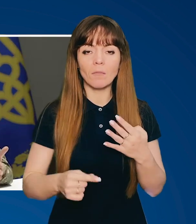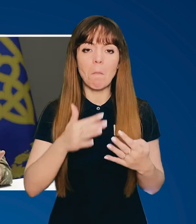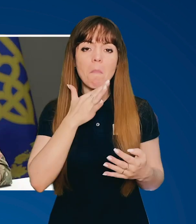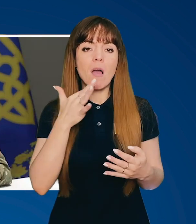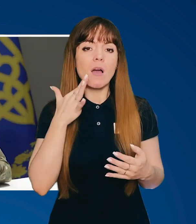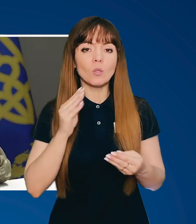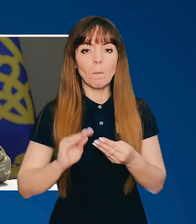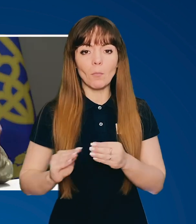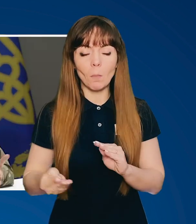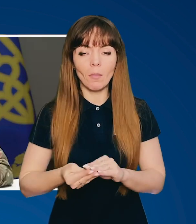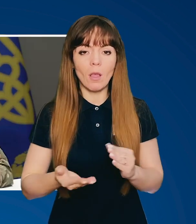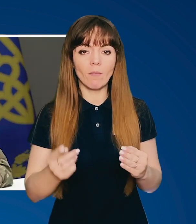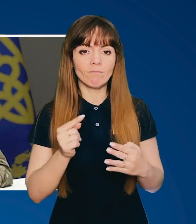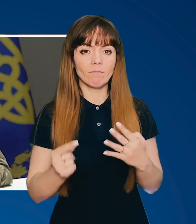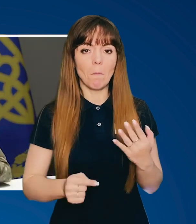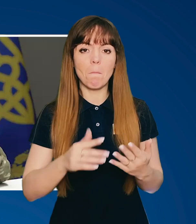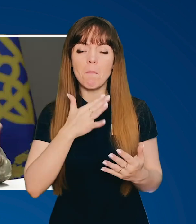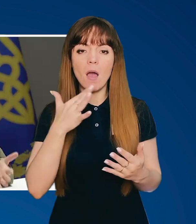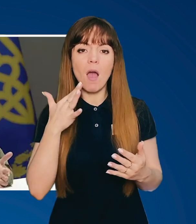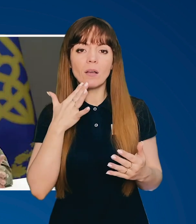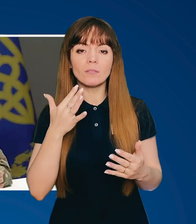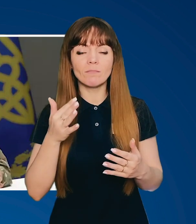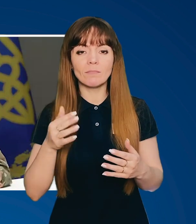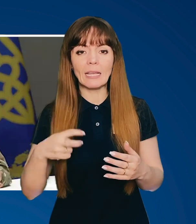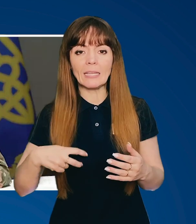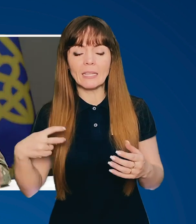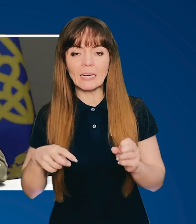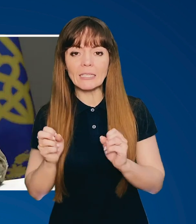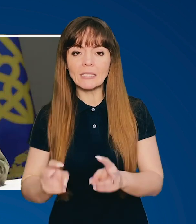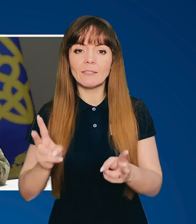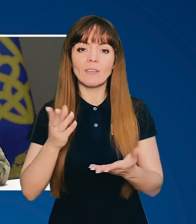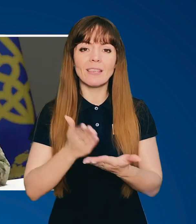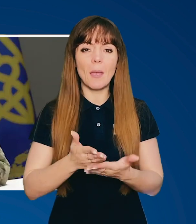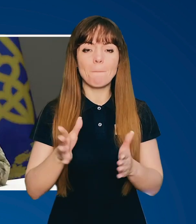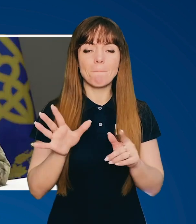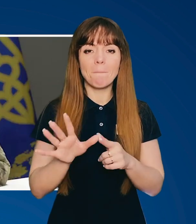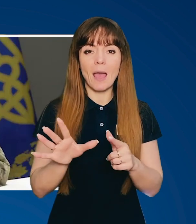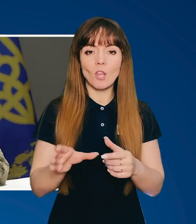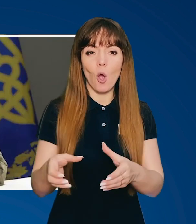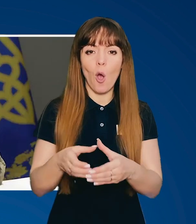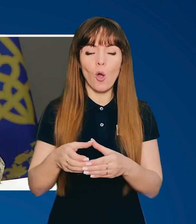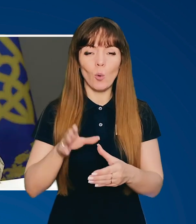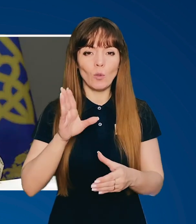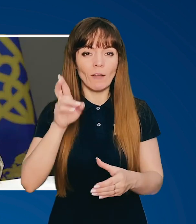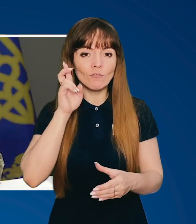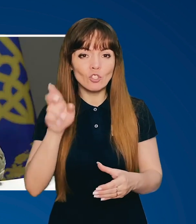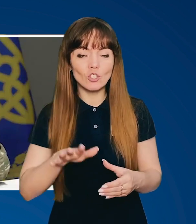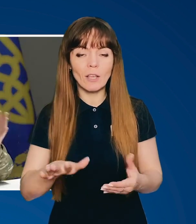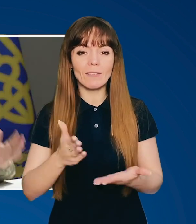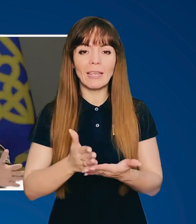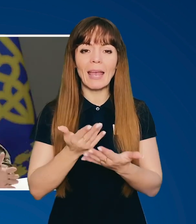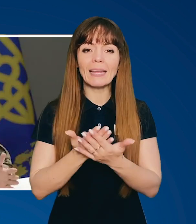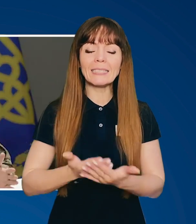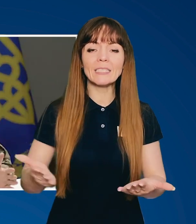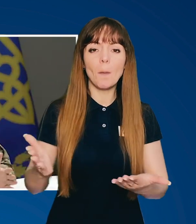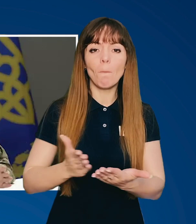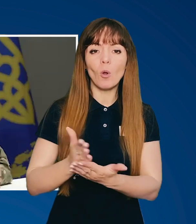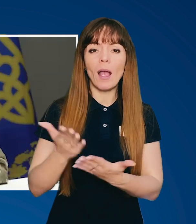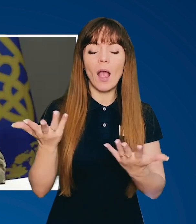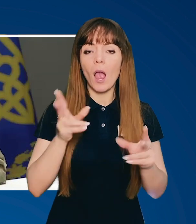багато проблем, багато ризиків. Є п'ята колона в державі. Є різні політикани, які тільки говорять,